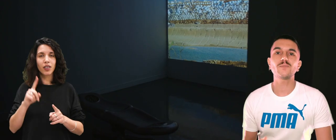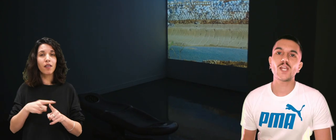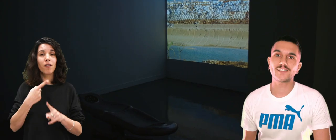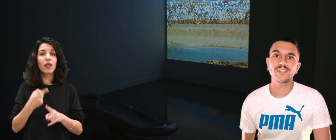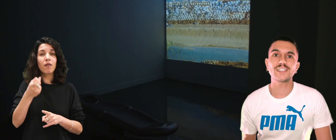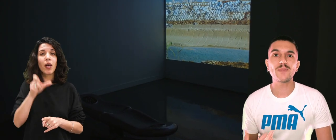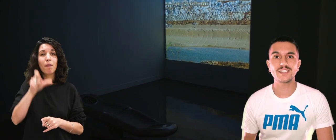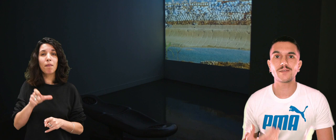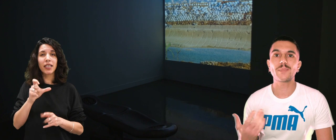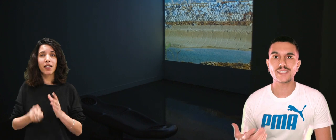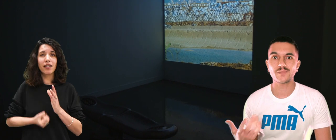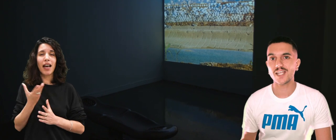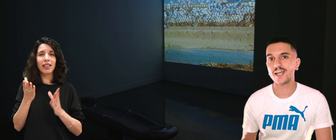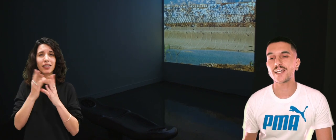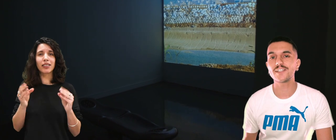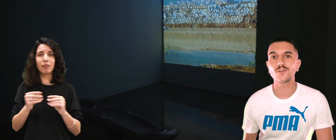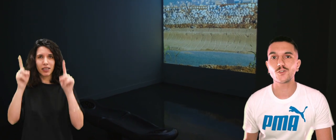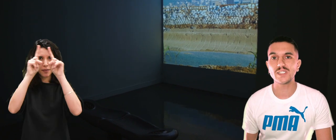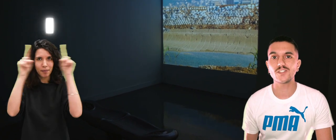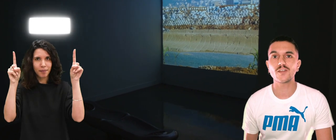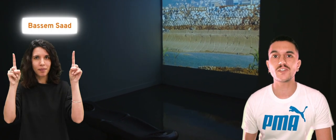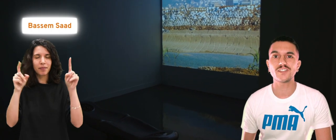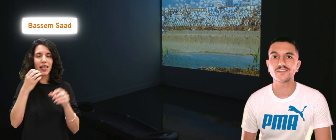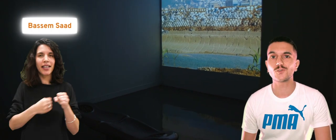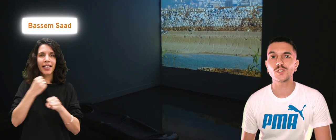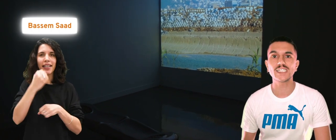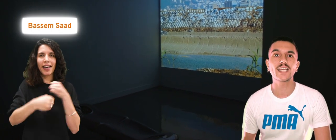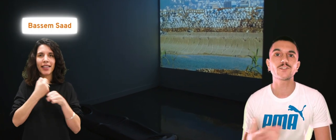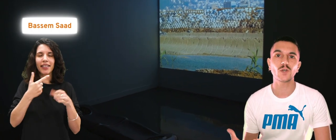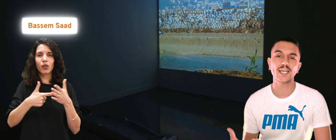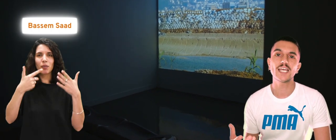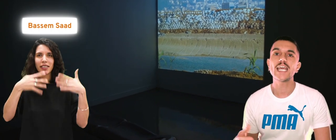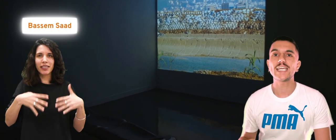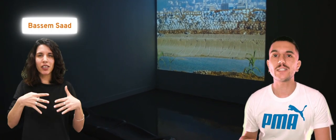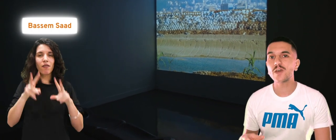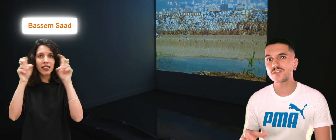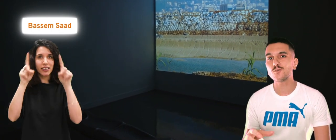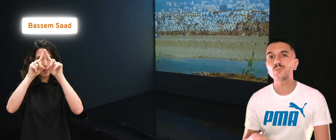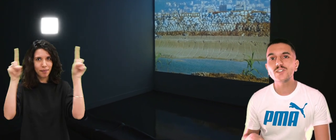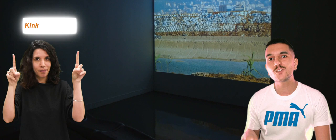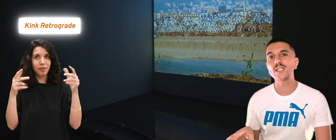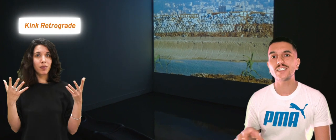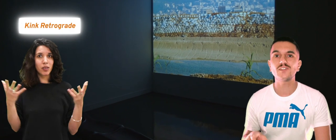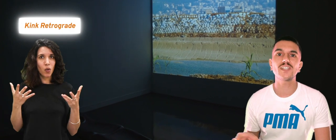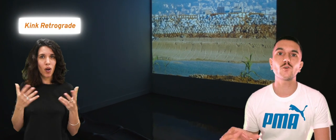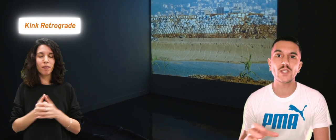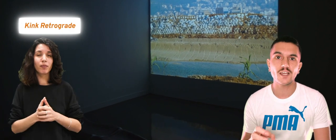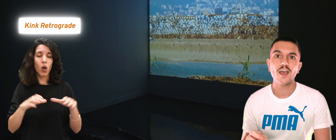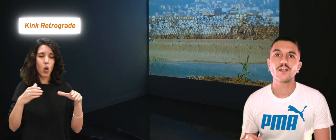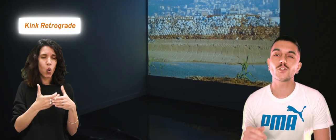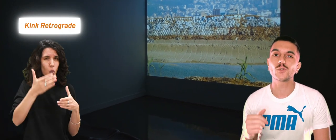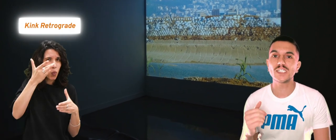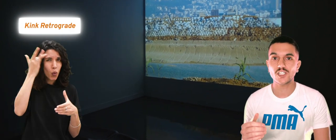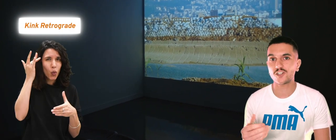Un film de l'artiste libanais Bassem Saad, réalisé en 2019 et qui s'intitule Kink Retrograde, et qui met en scène une petite collectivité